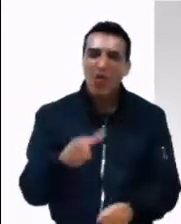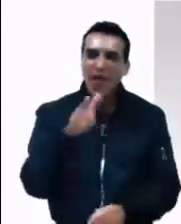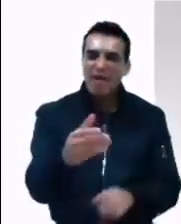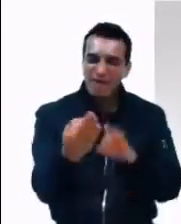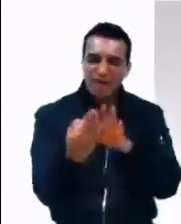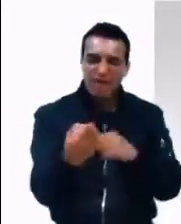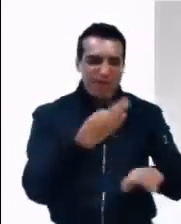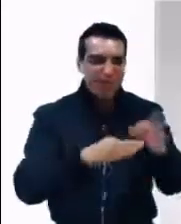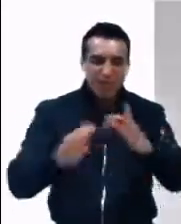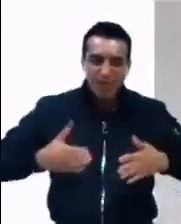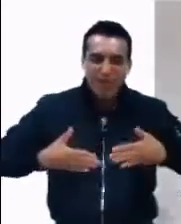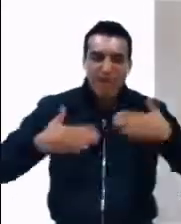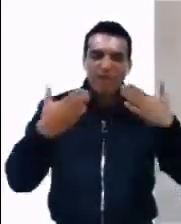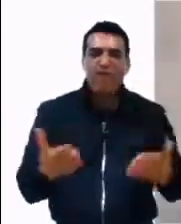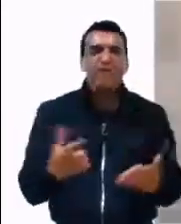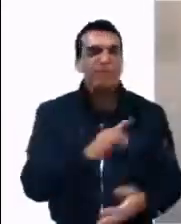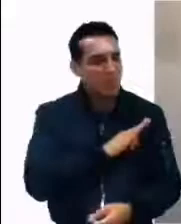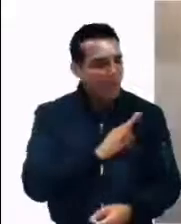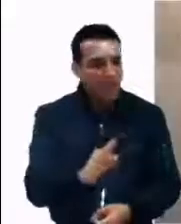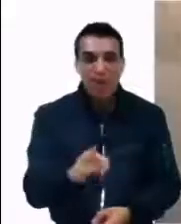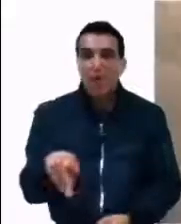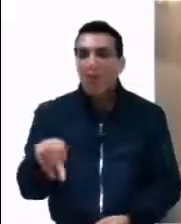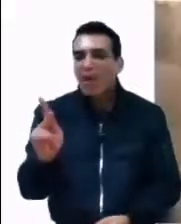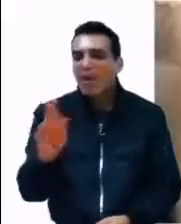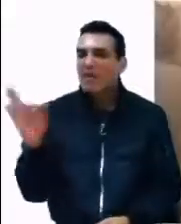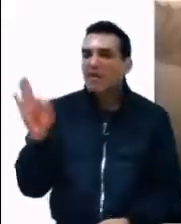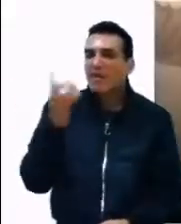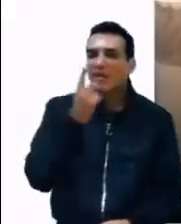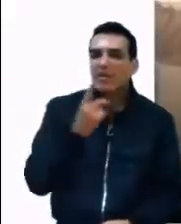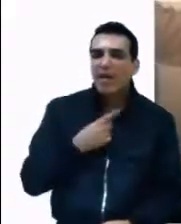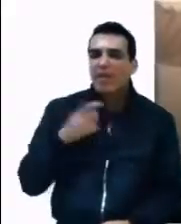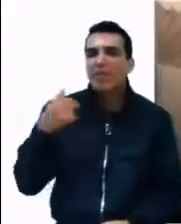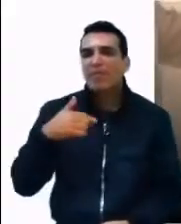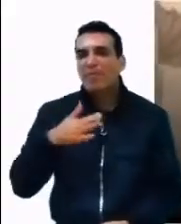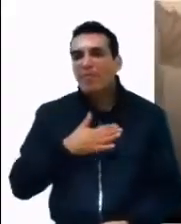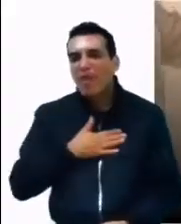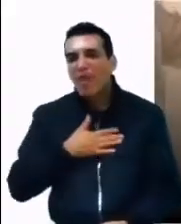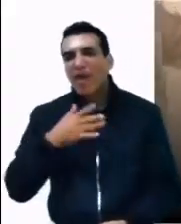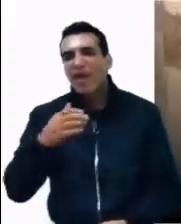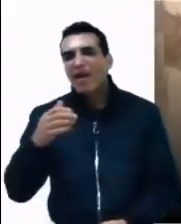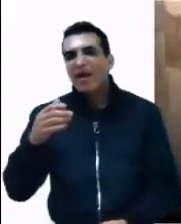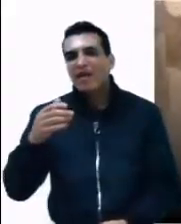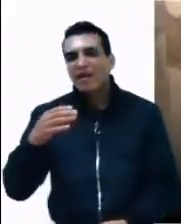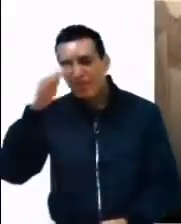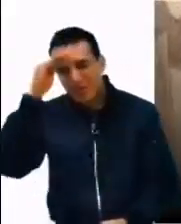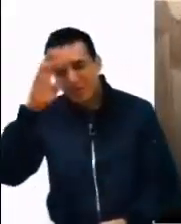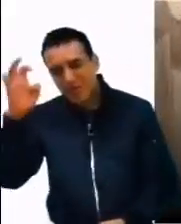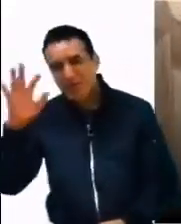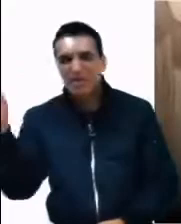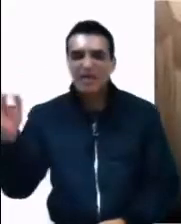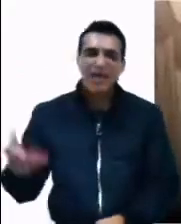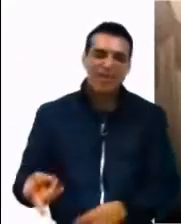Pero si ese siervo piensa, mi amo tardará en llegar y empieza a maltratar a los otros